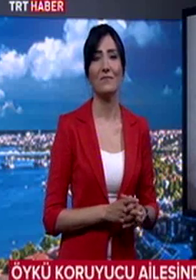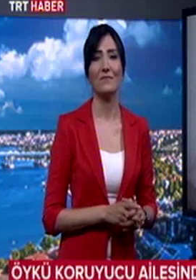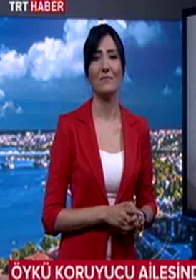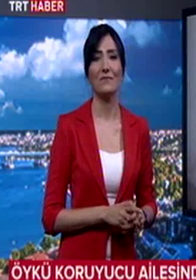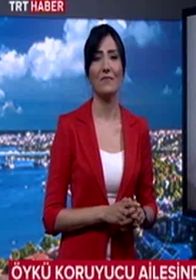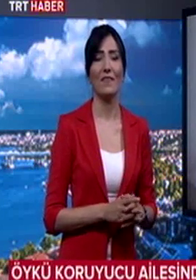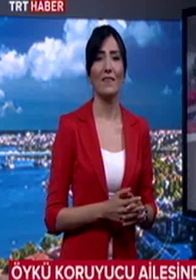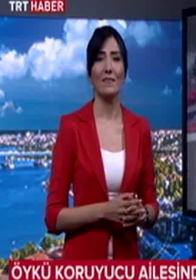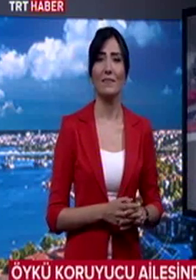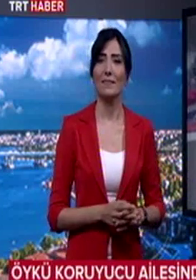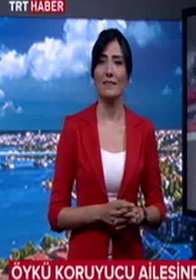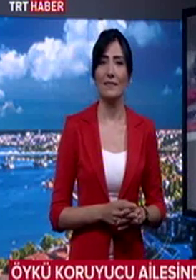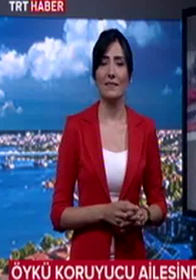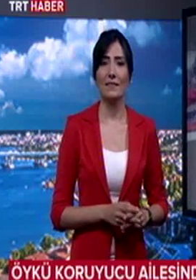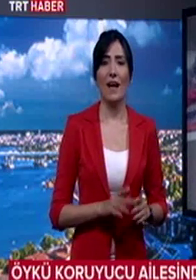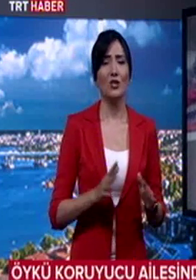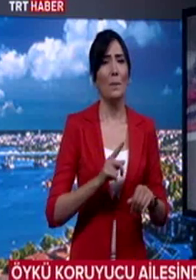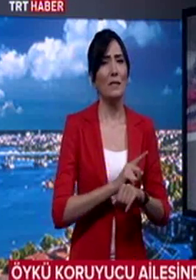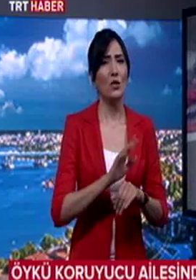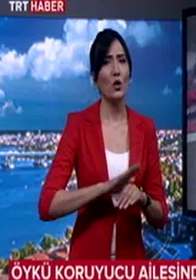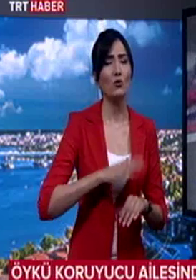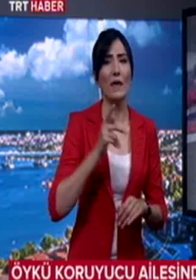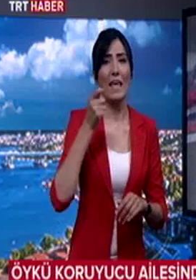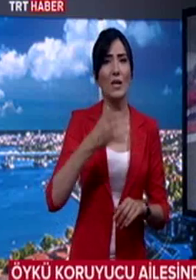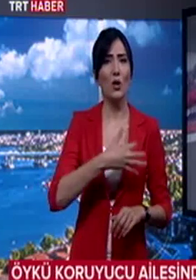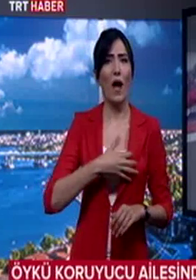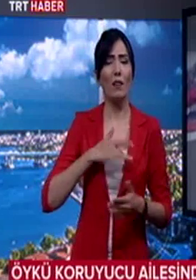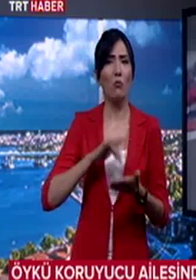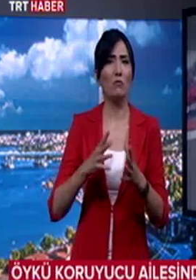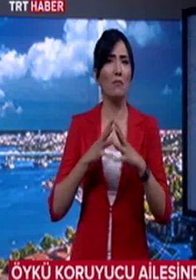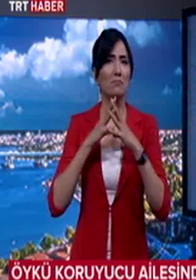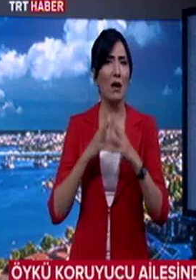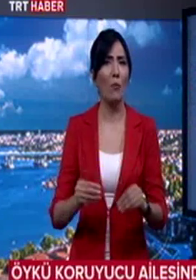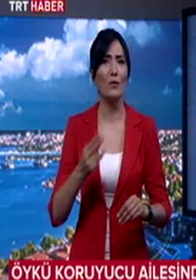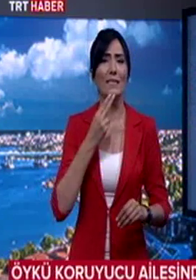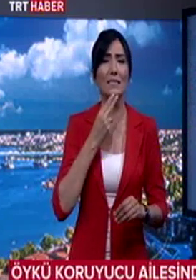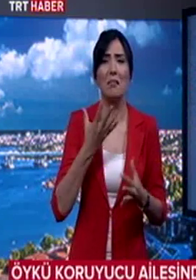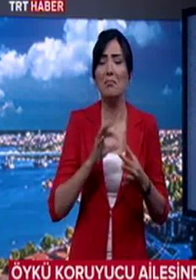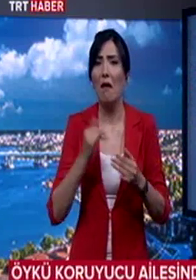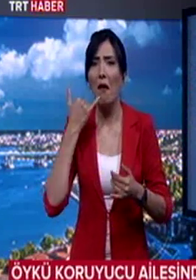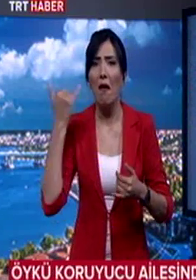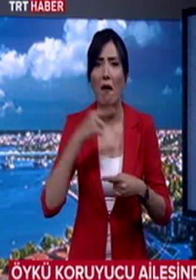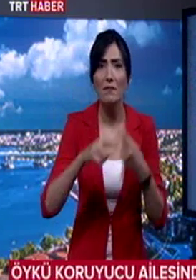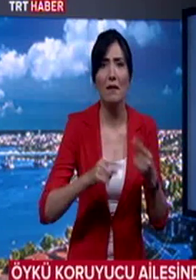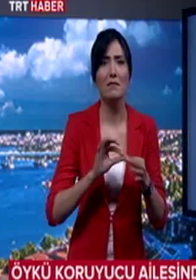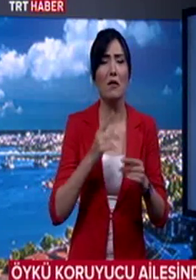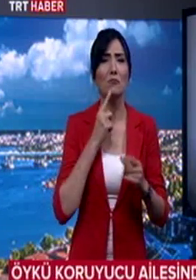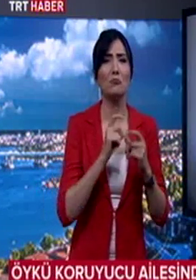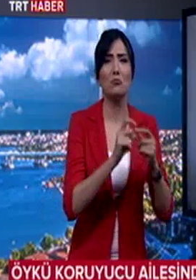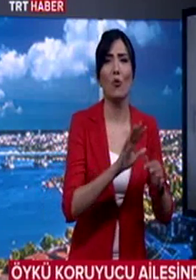Şöyle. Ancak bir süre sonra biyolojik anne ortadan kayboldu. Kızını ne aradı ne sordu. Öykü